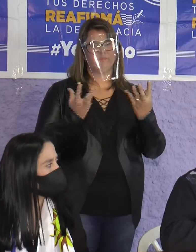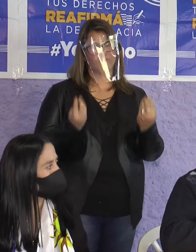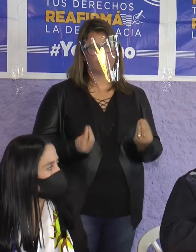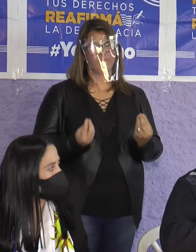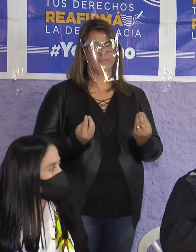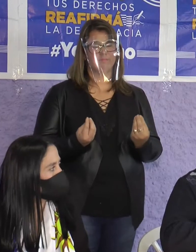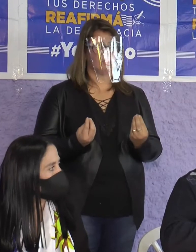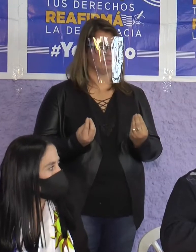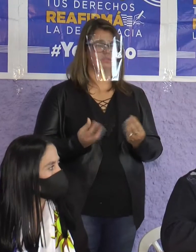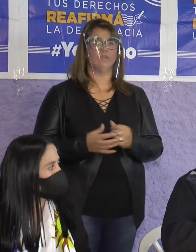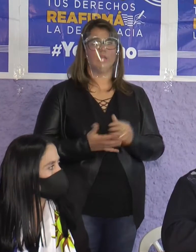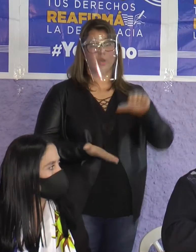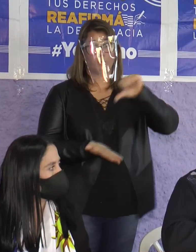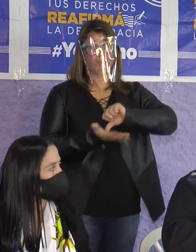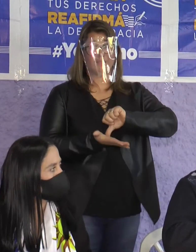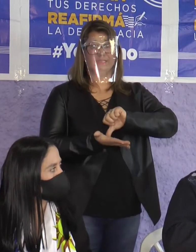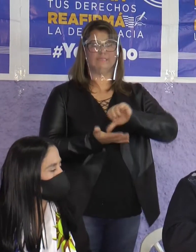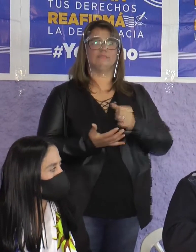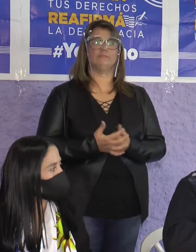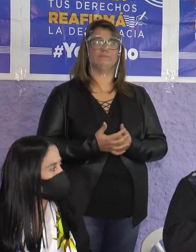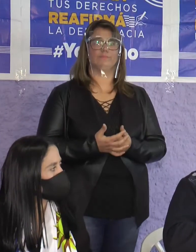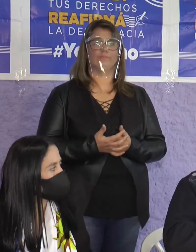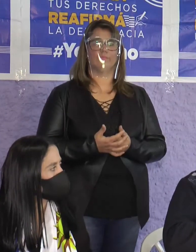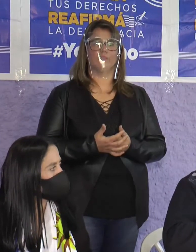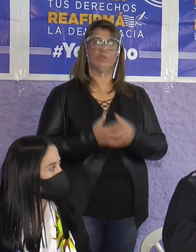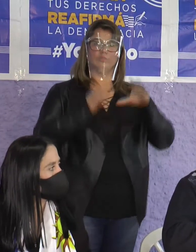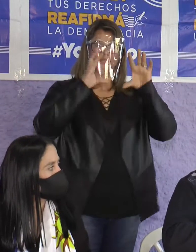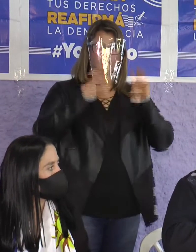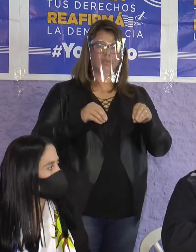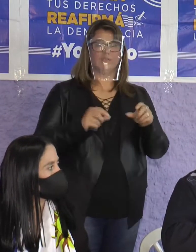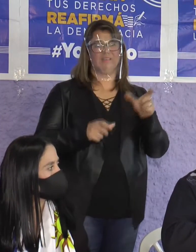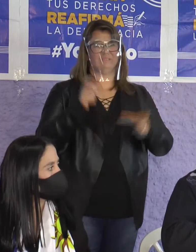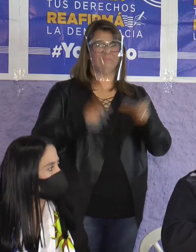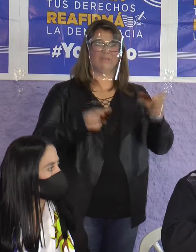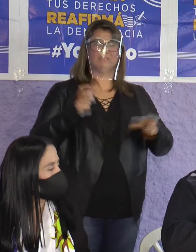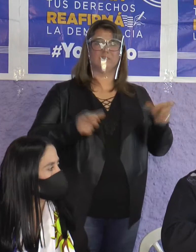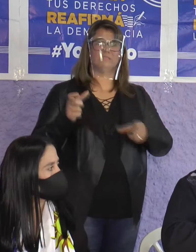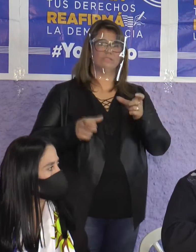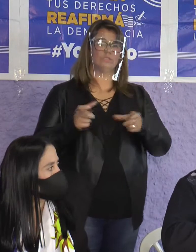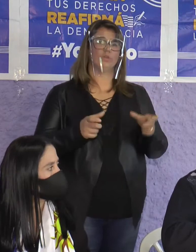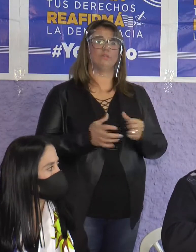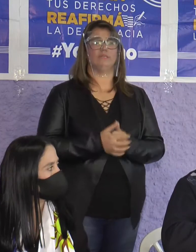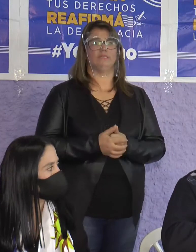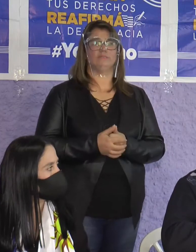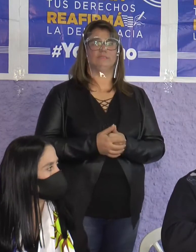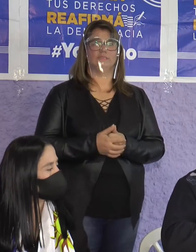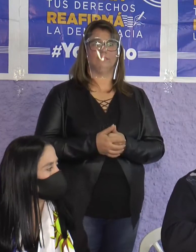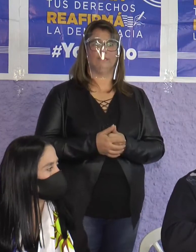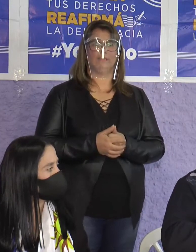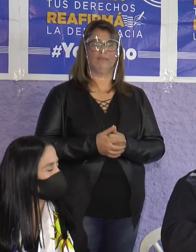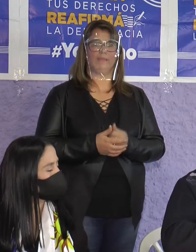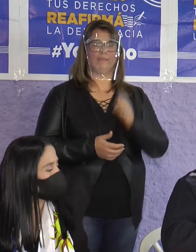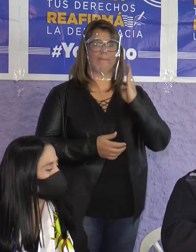país que enfrentó una pandemia lo cual hizo que las